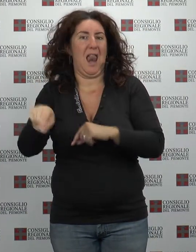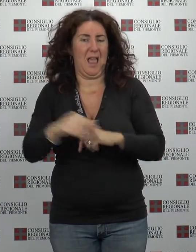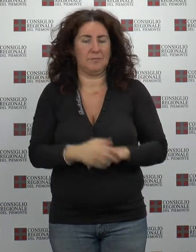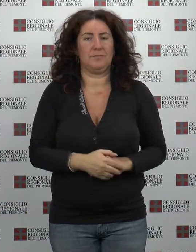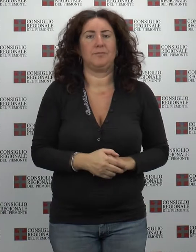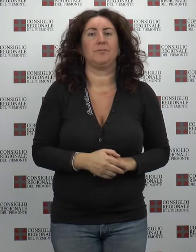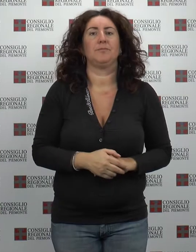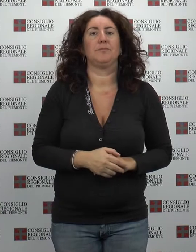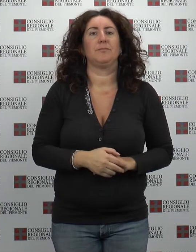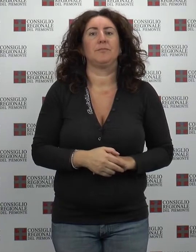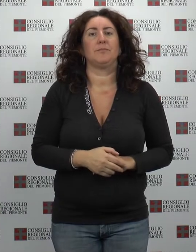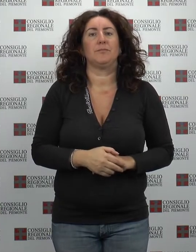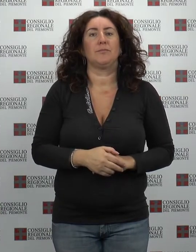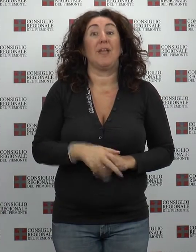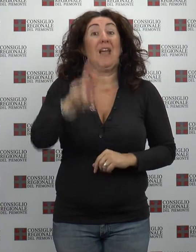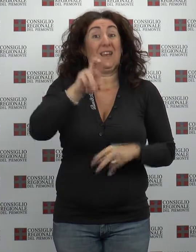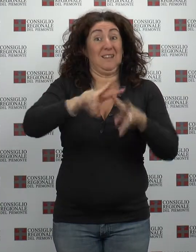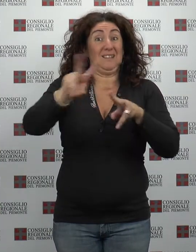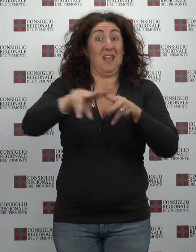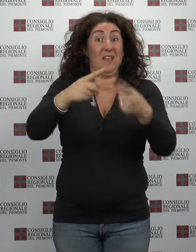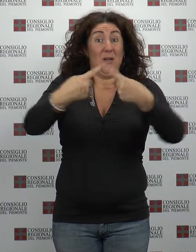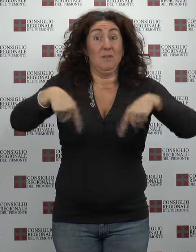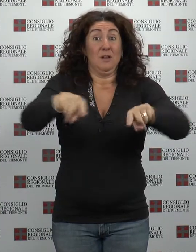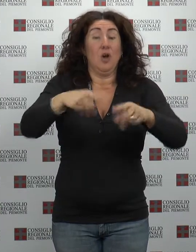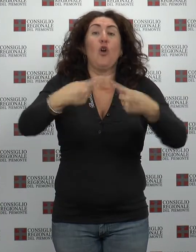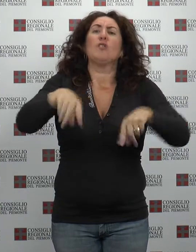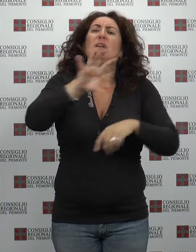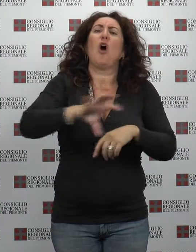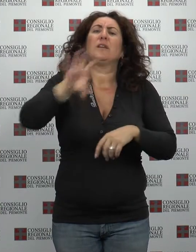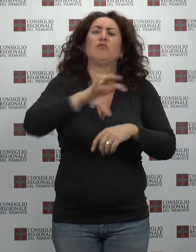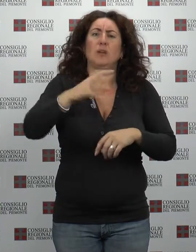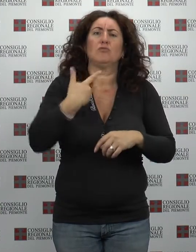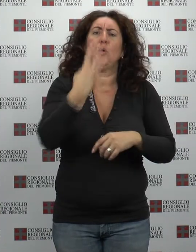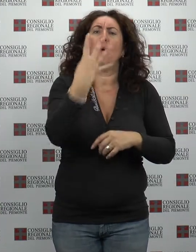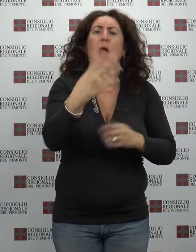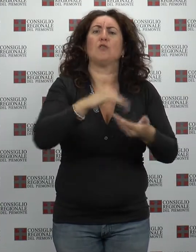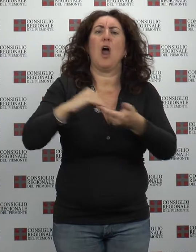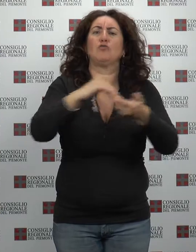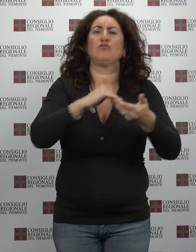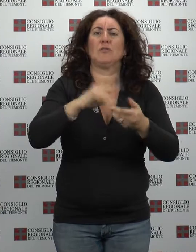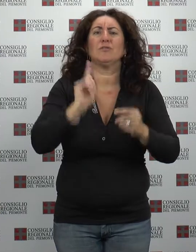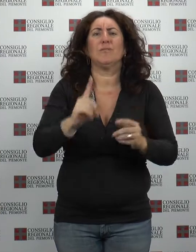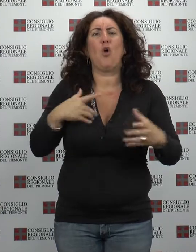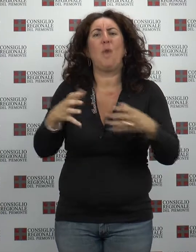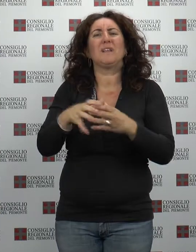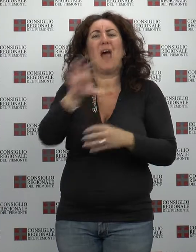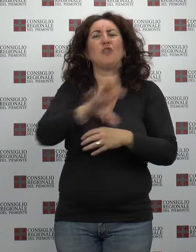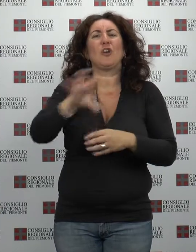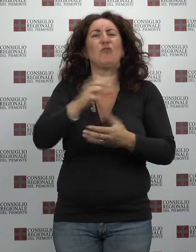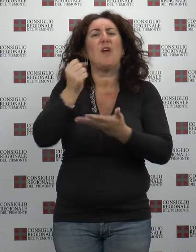Nella seduta del 30 settembre il Consiglio regionale ha individuato quattro associazioni per il Comitato regionale di gestione del Fondo Speciale del